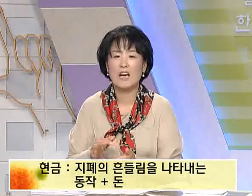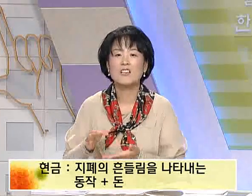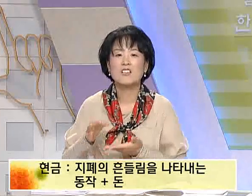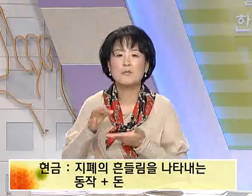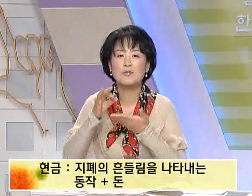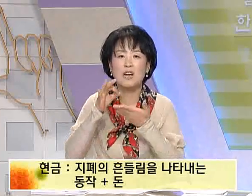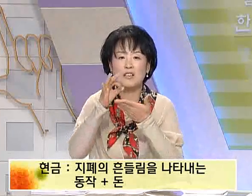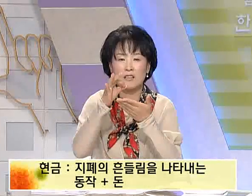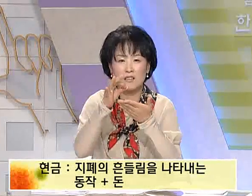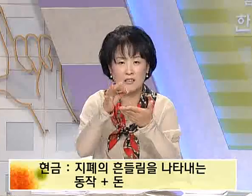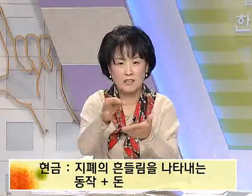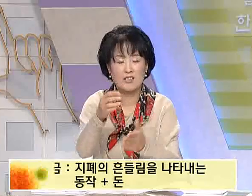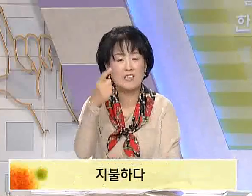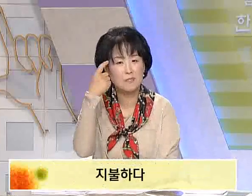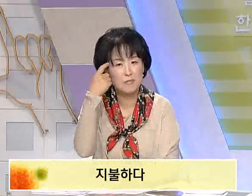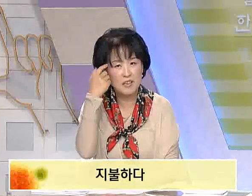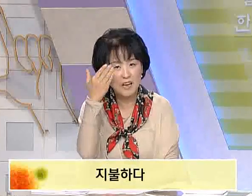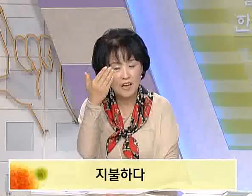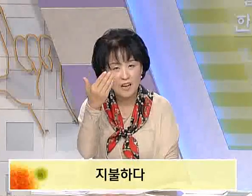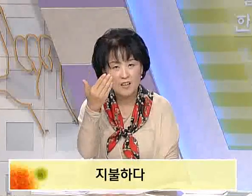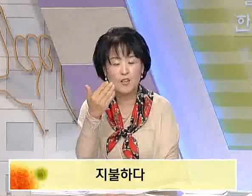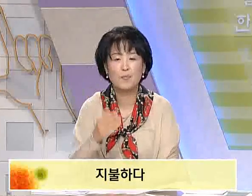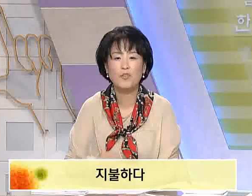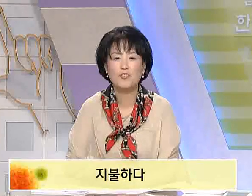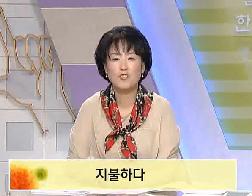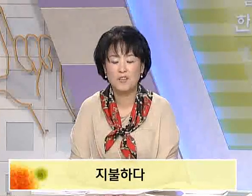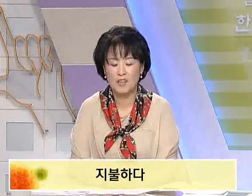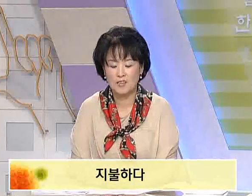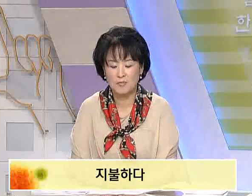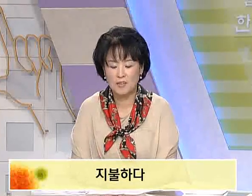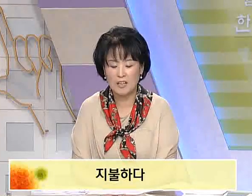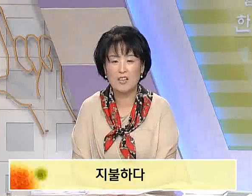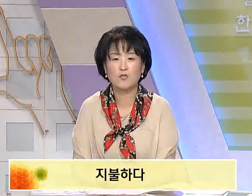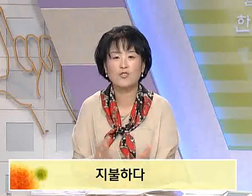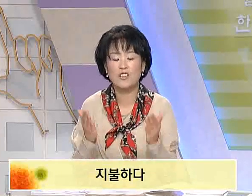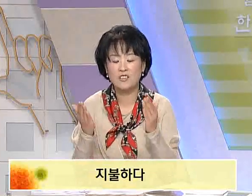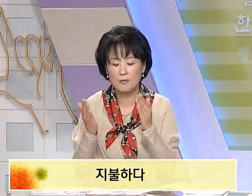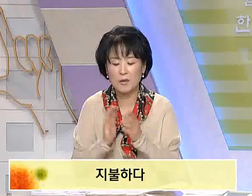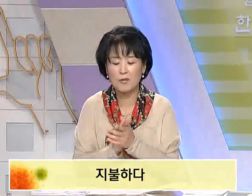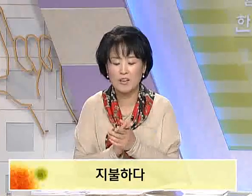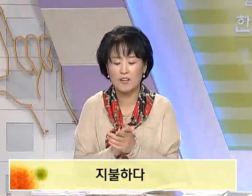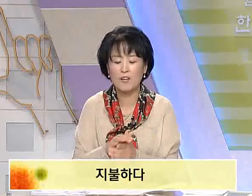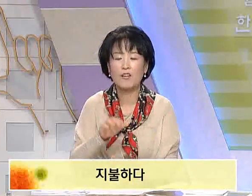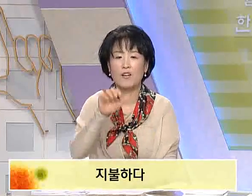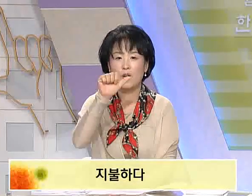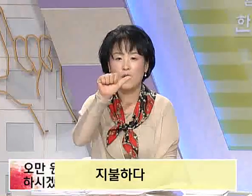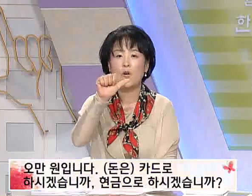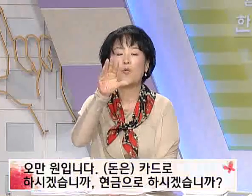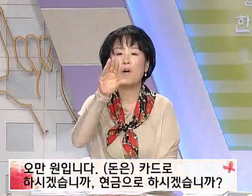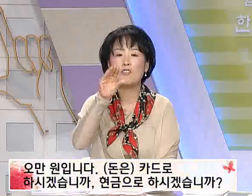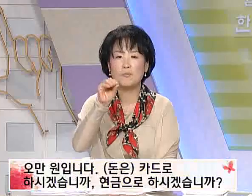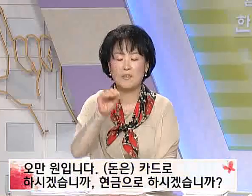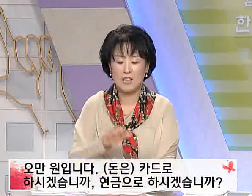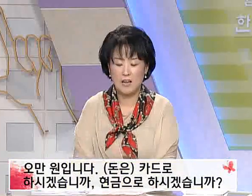지불하시겠습니까? 이렇게 표현해 주시면 되겠습니다. 제가 쭉 이어서 한번 해볼게요. 5만원입니다.